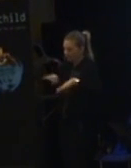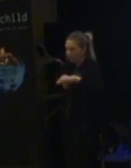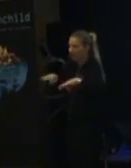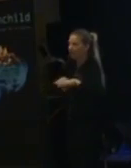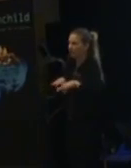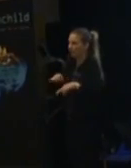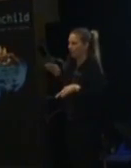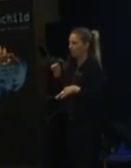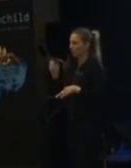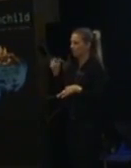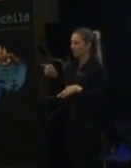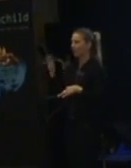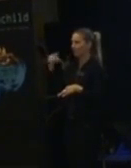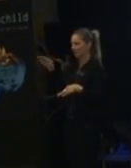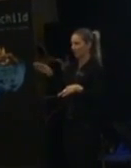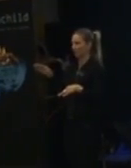hjärnan ordentligt.